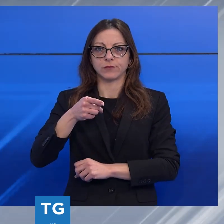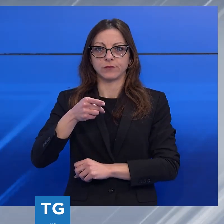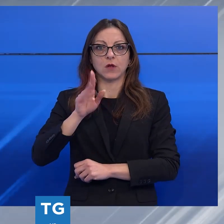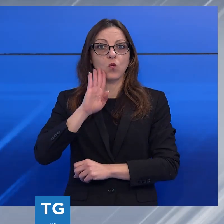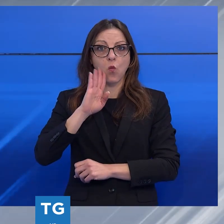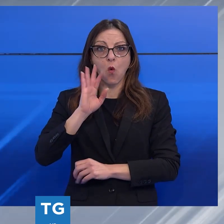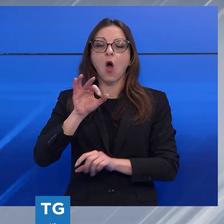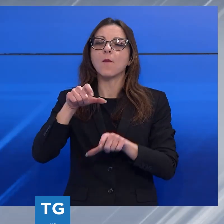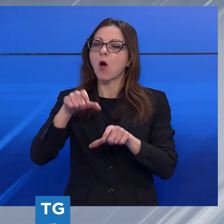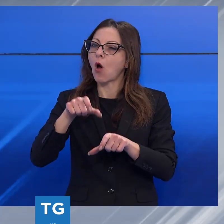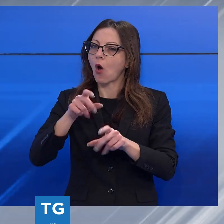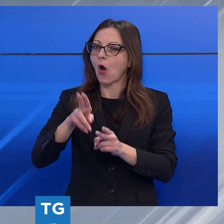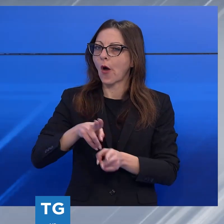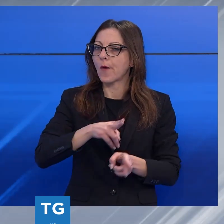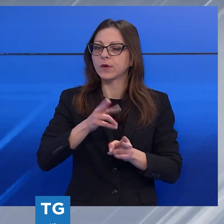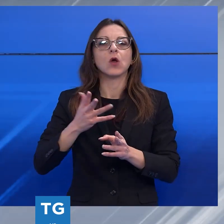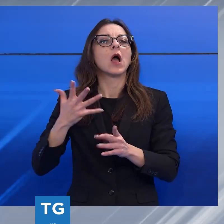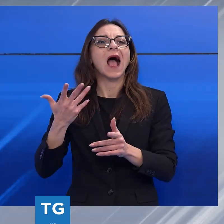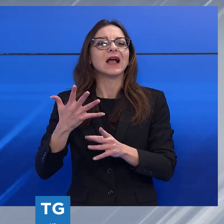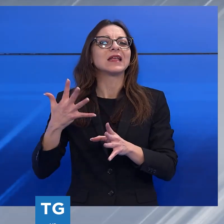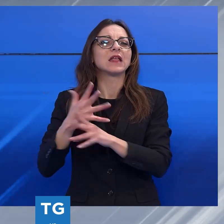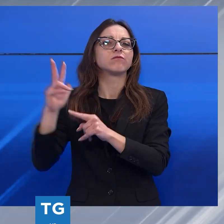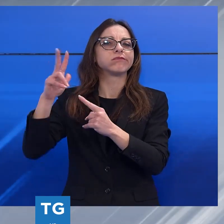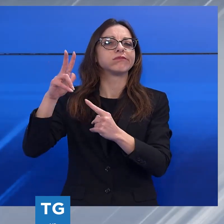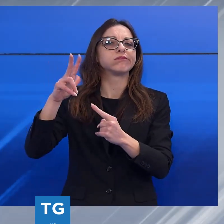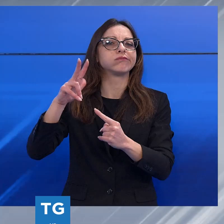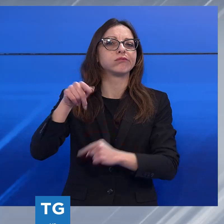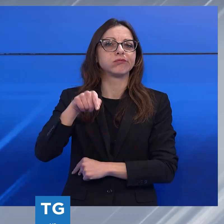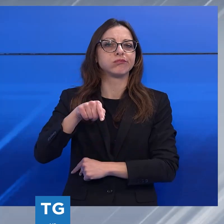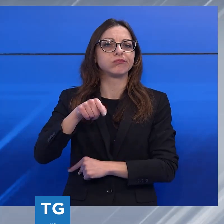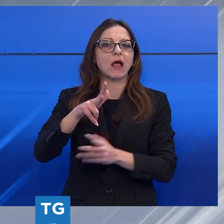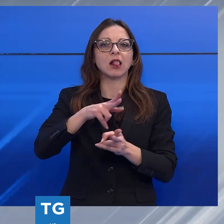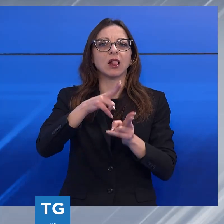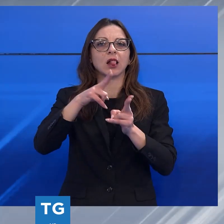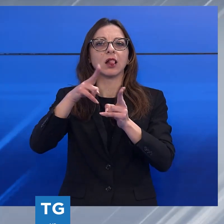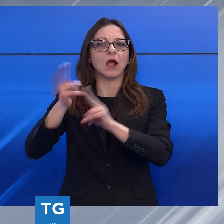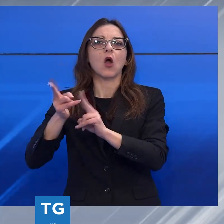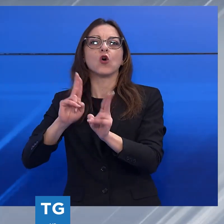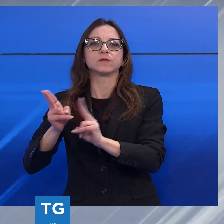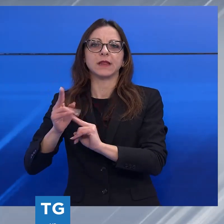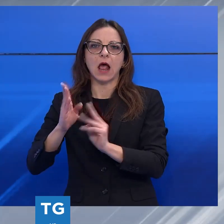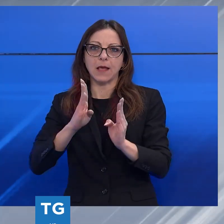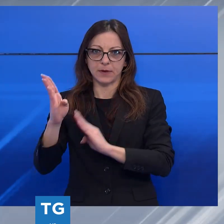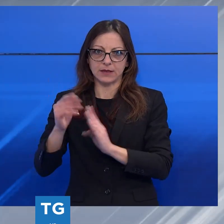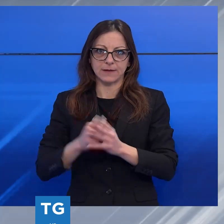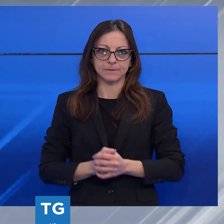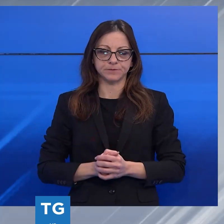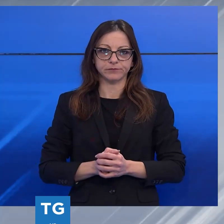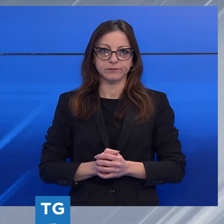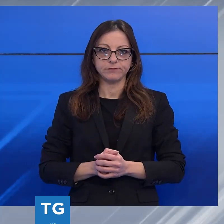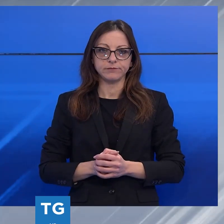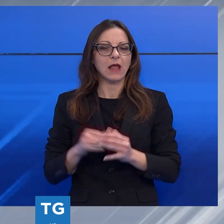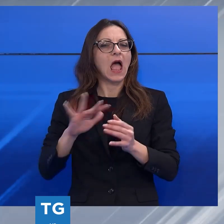necessario, si è reso necessario anche l'intervento dell'elisoccorso Pegaso per il trasporto al nosocomio di Pisa. Al momento ci mancano altri